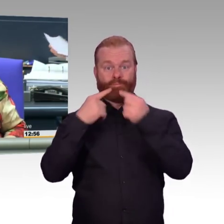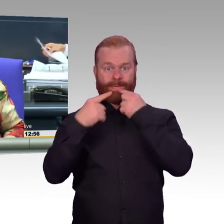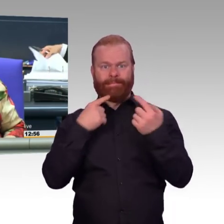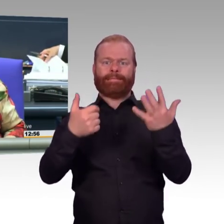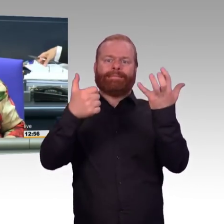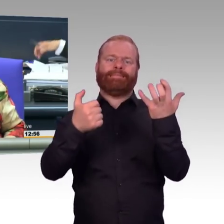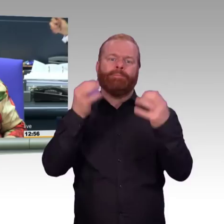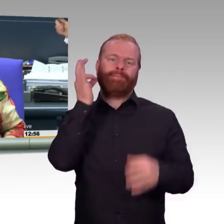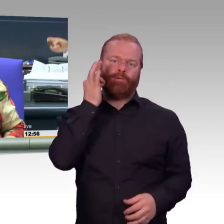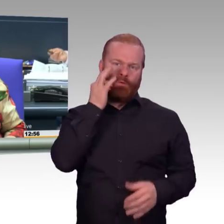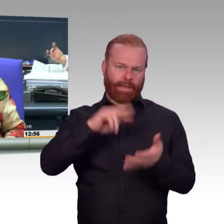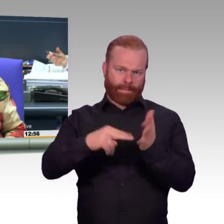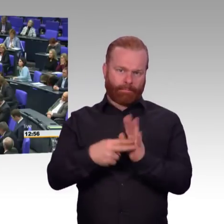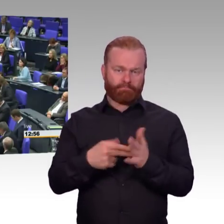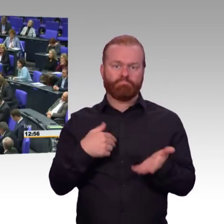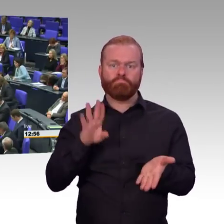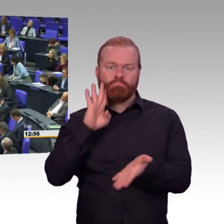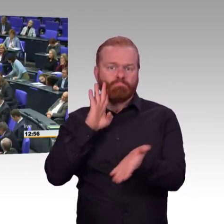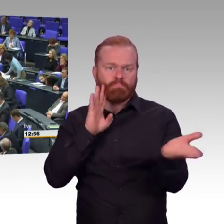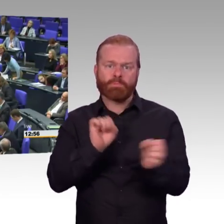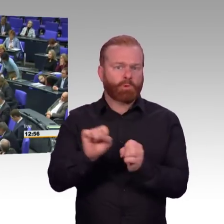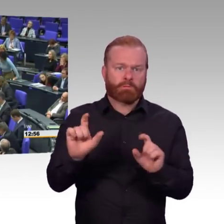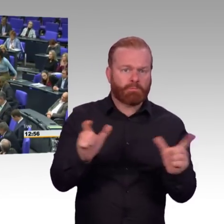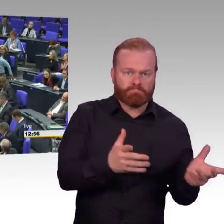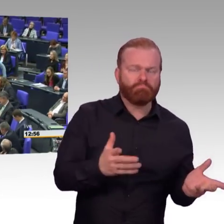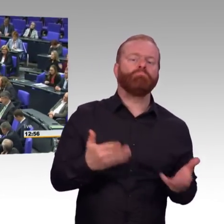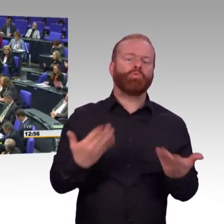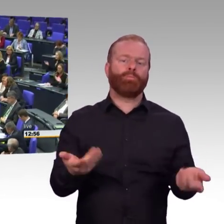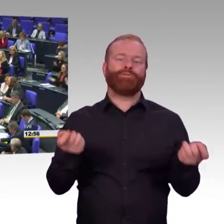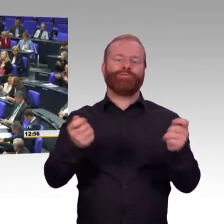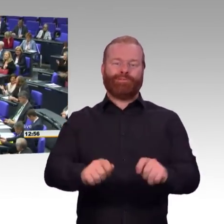ersten Rednerin in der Debatte Annalena Baerbock für Bündnis 90 die Grünen.